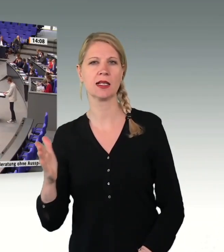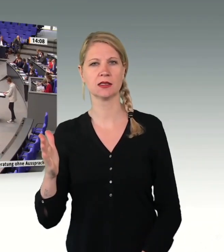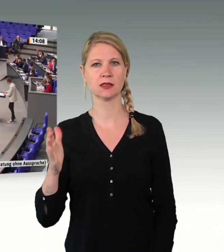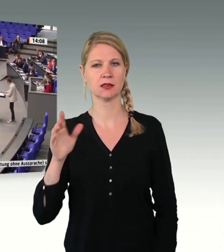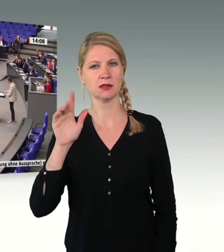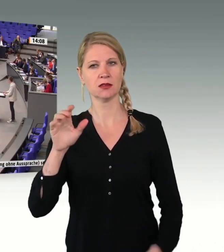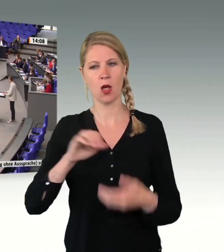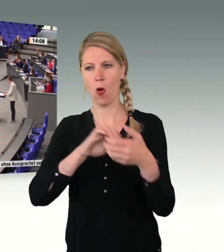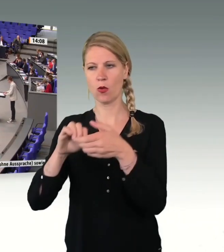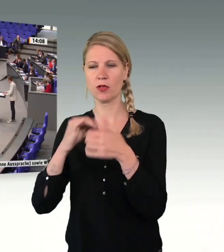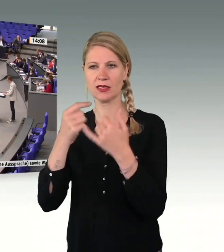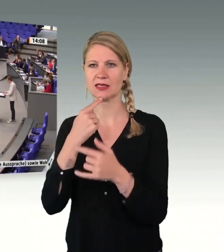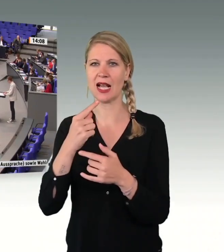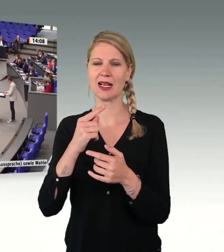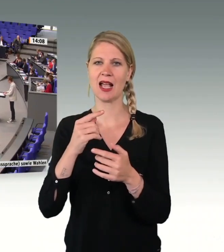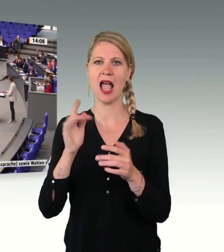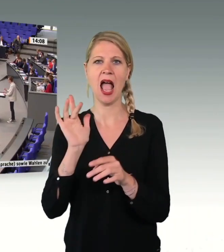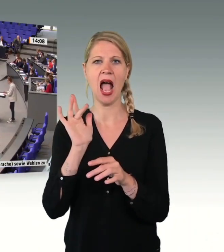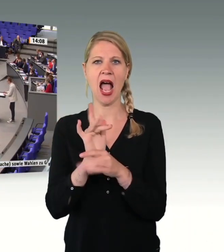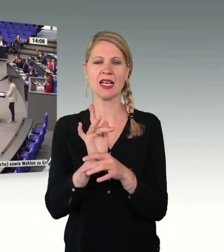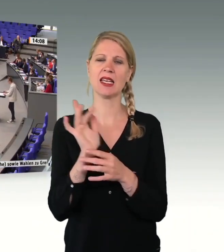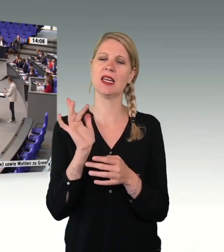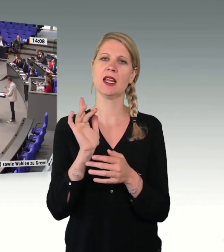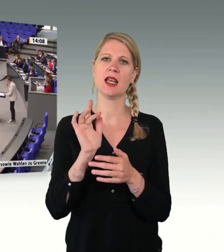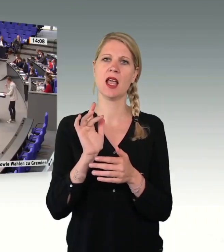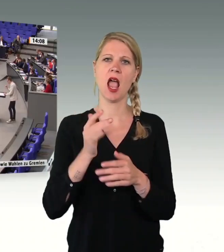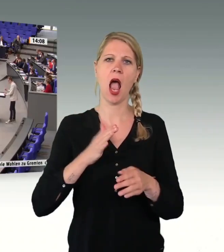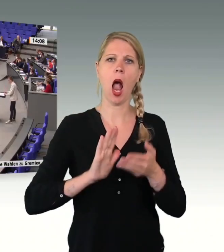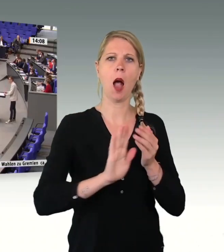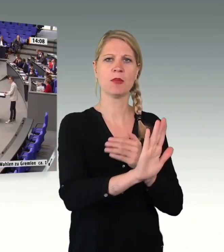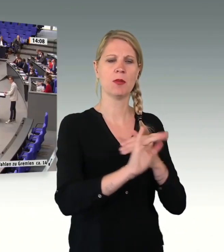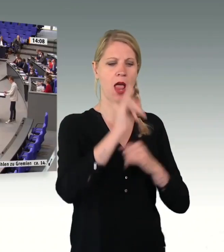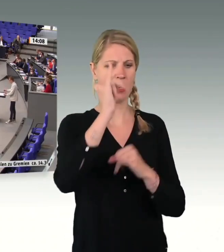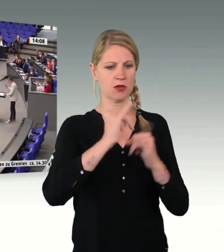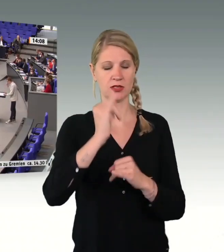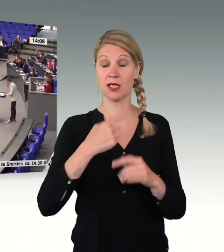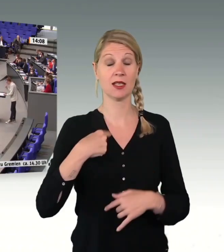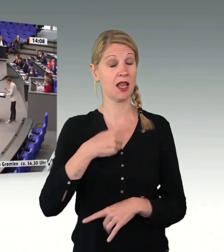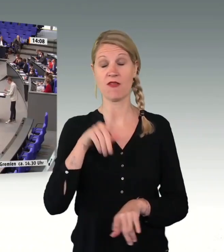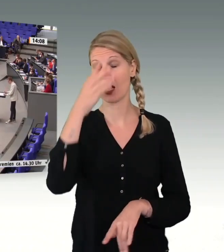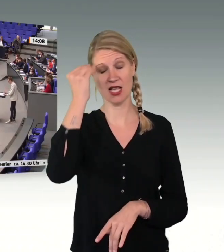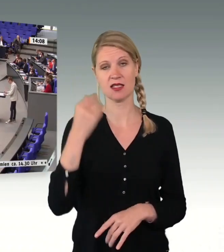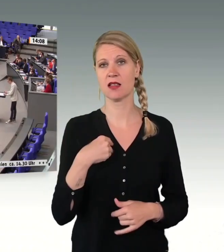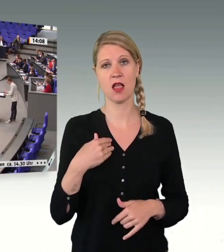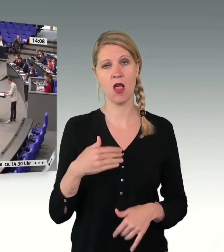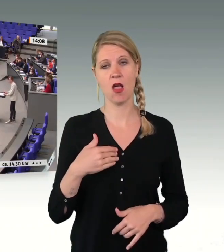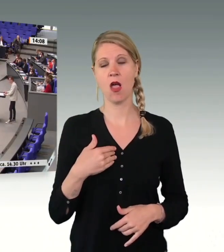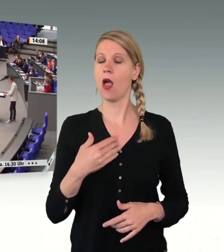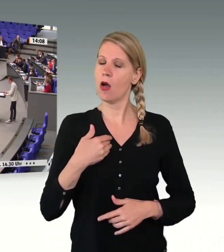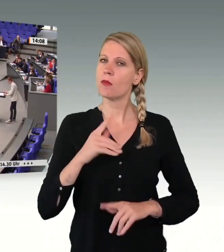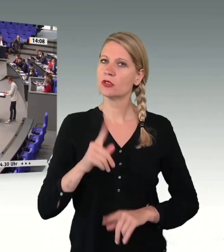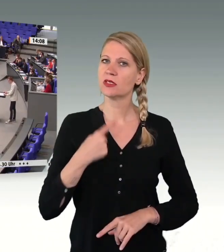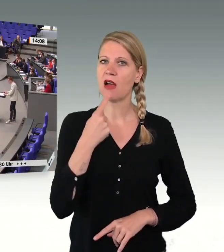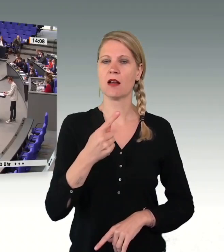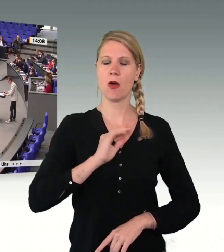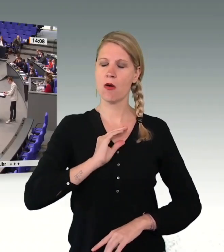-Abschiebe-Industrie gesprochen haben, das haben wir nicht vergessen. Und deshalb will ich es in aller Deutlichkeit sagen, ich bin froh, ich bin froh über